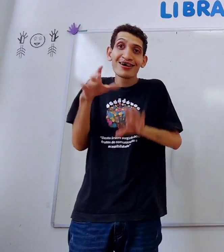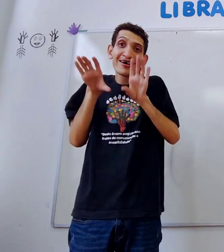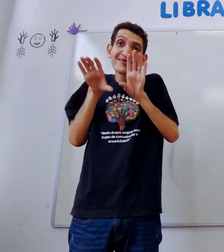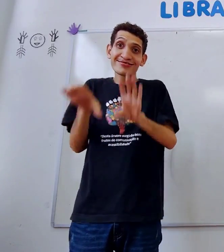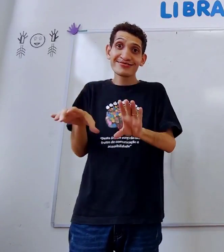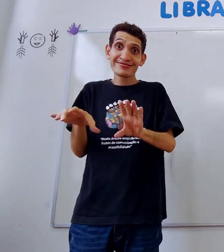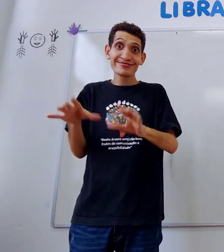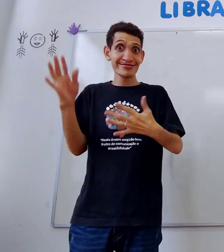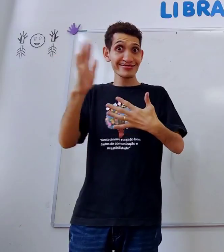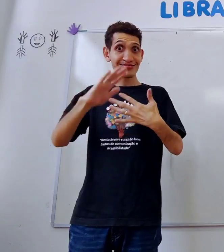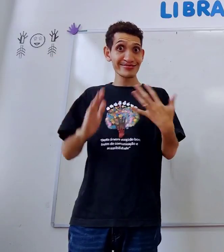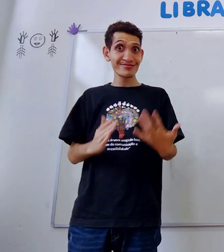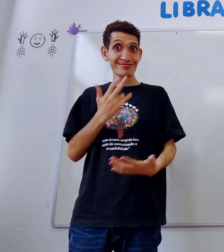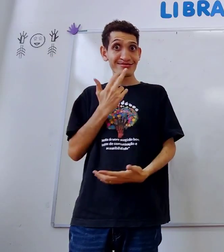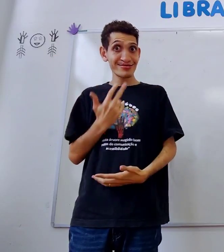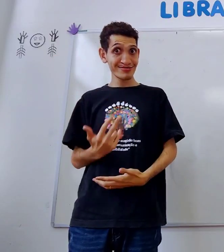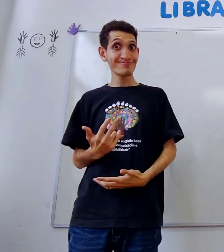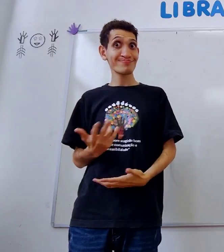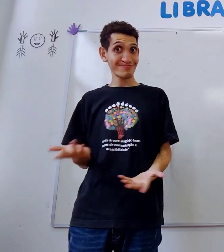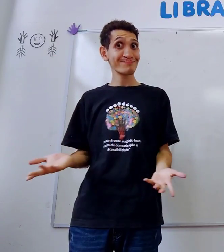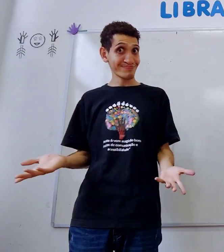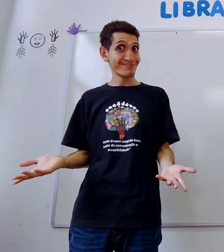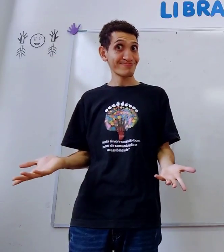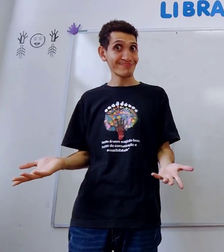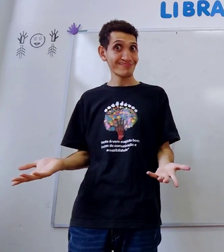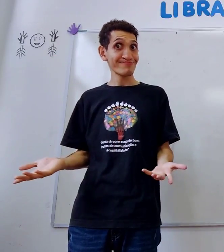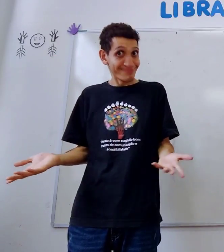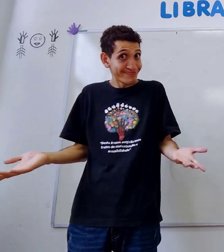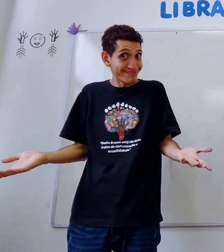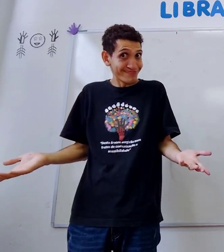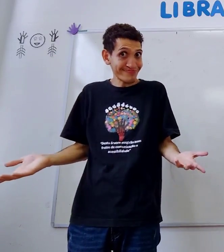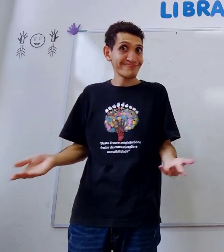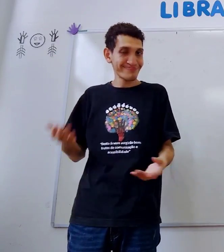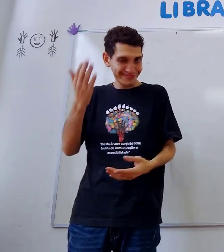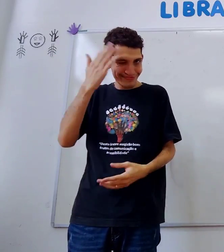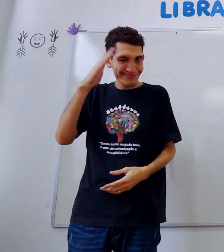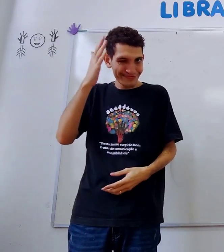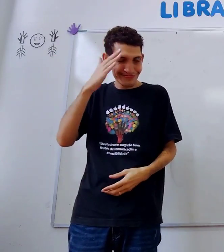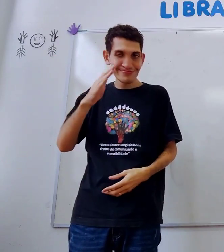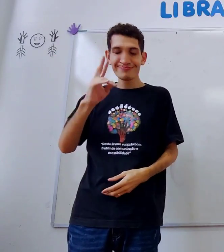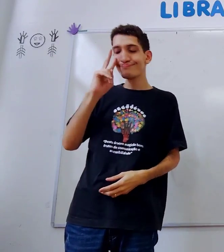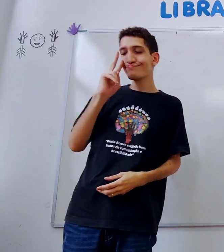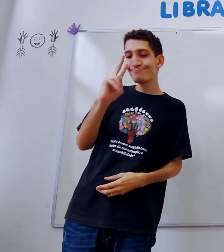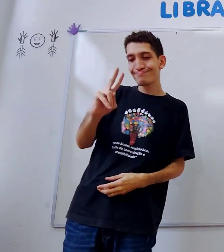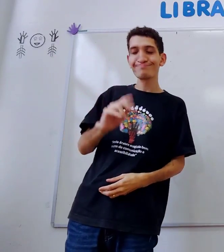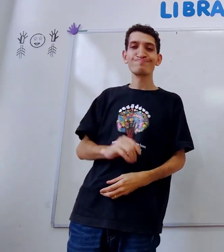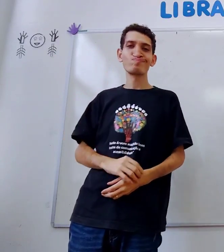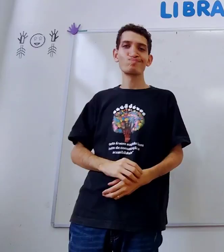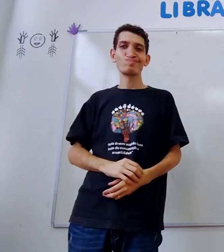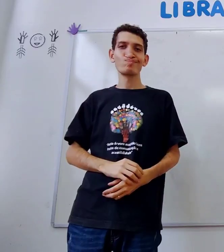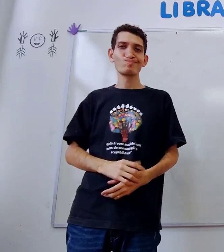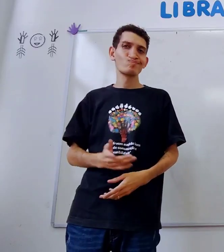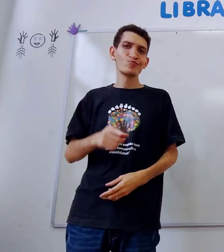normal, língua, assim, Livres, língua, né? Entendeu? Vê,